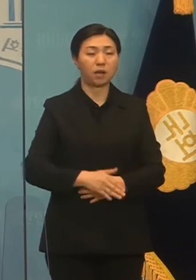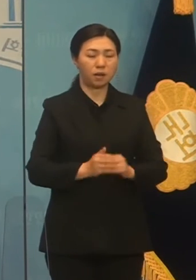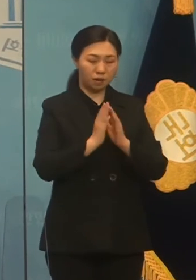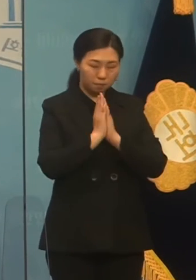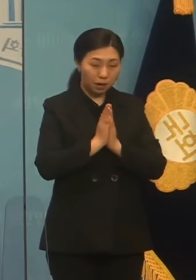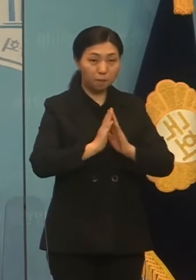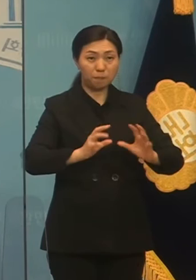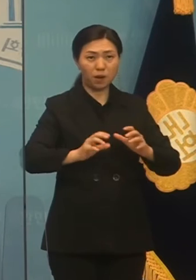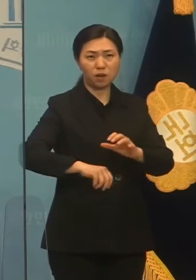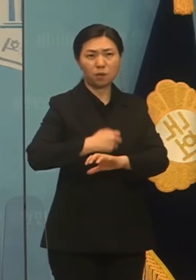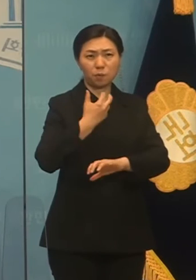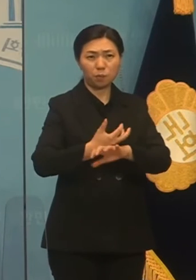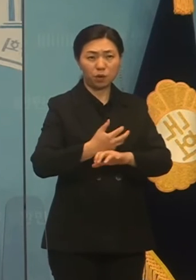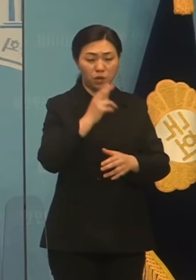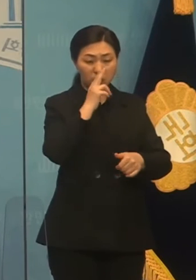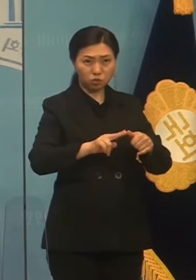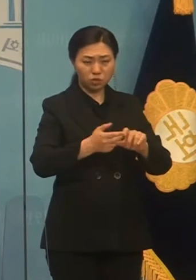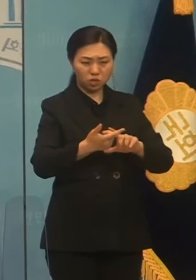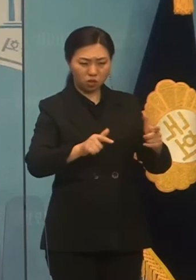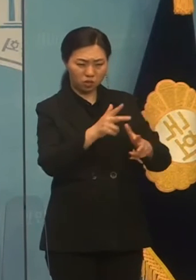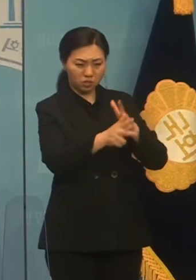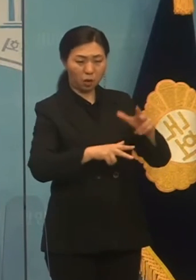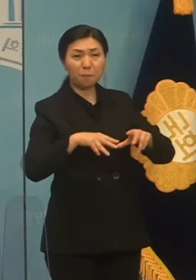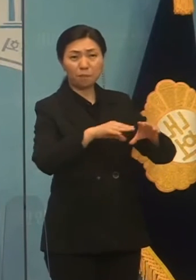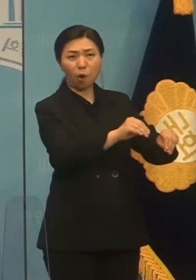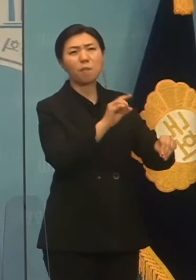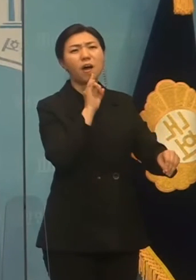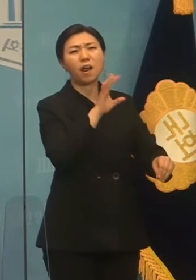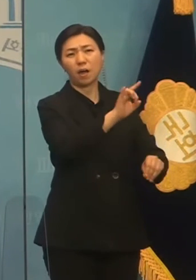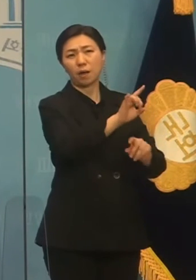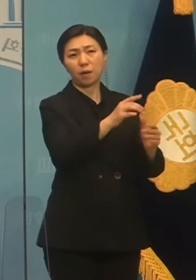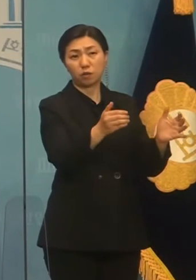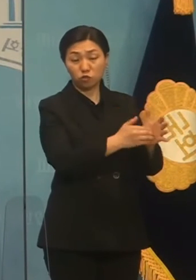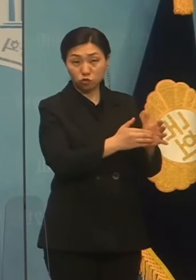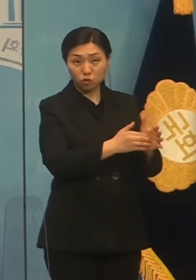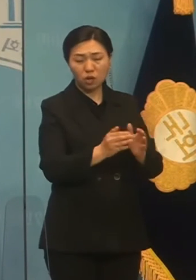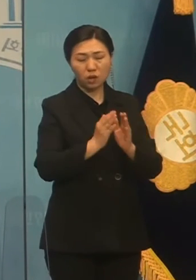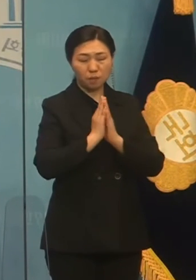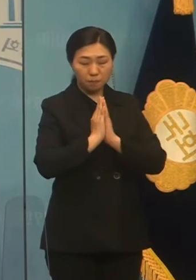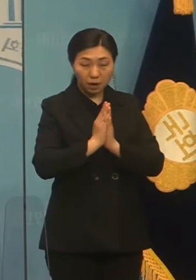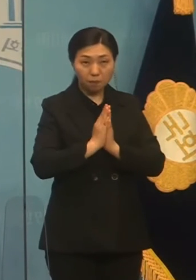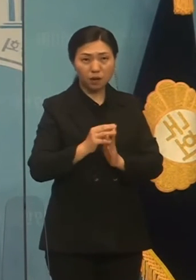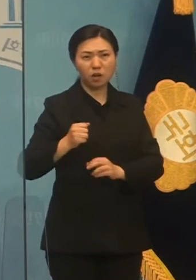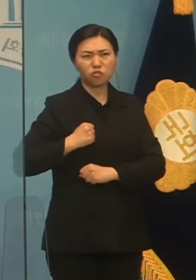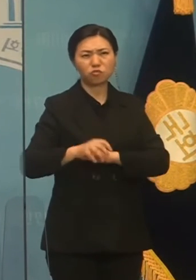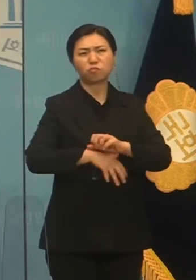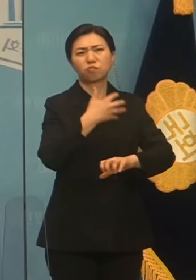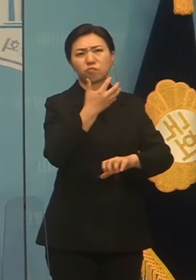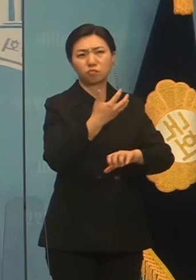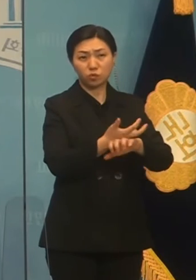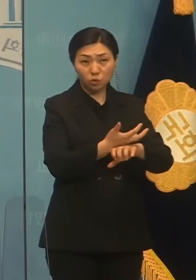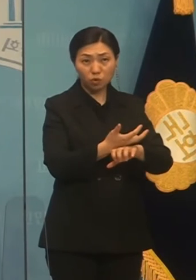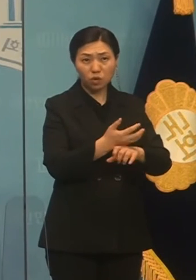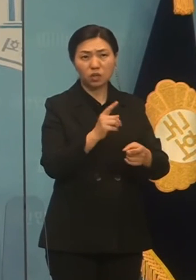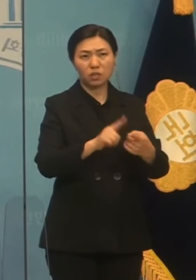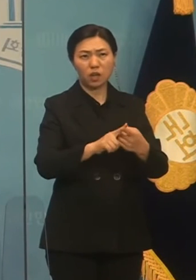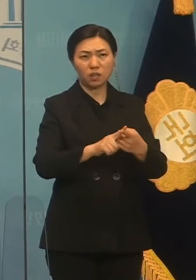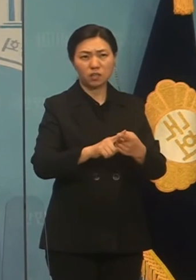대한 유산 원조 사업 등 사과를 중단하려면 미얀마 군부에 대한 직접적 압력을 다할 수 없습니다.